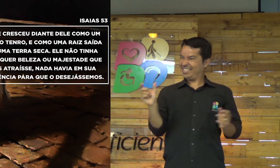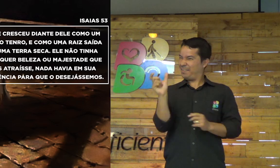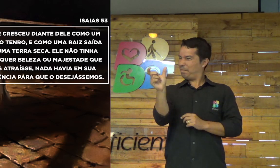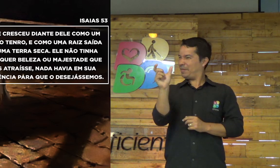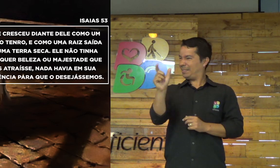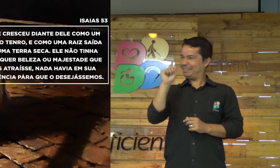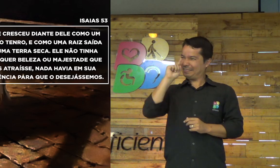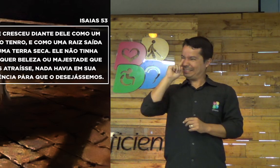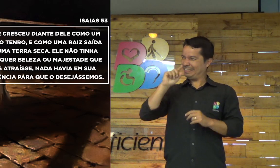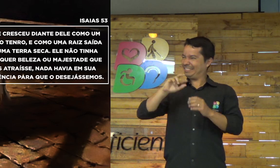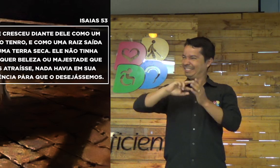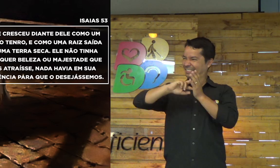Diferente, né?